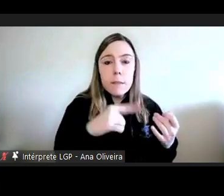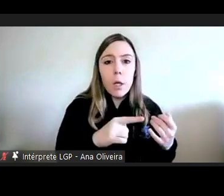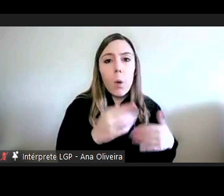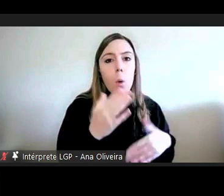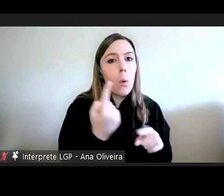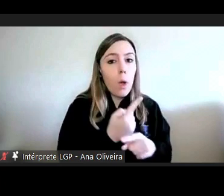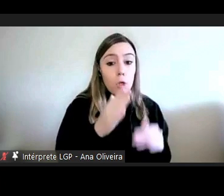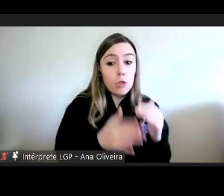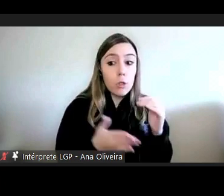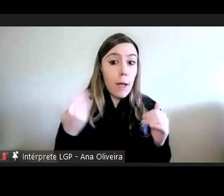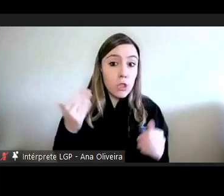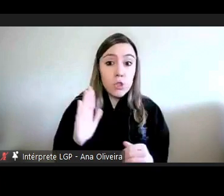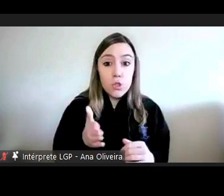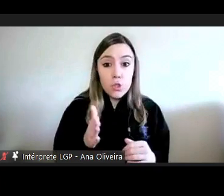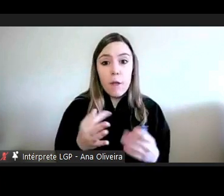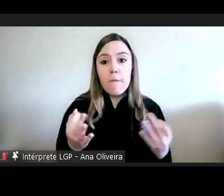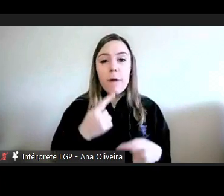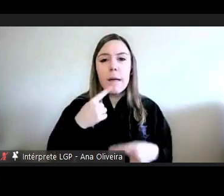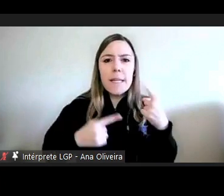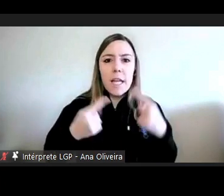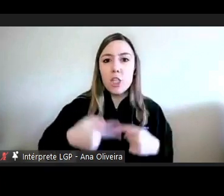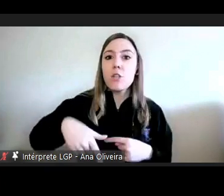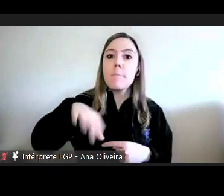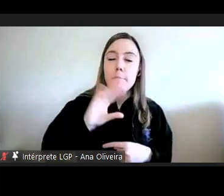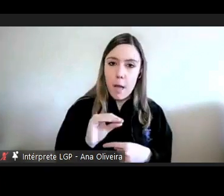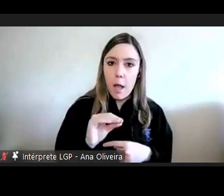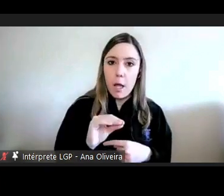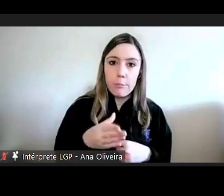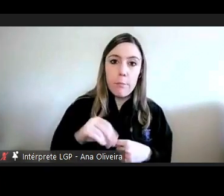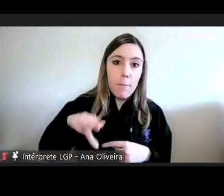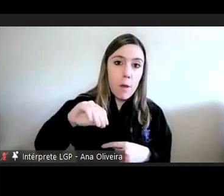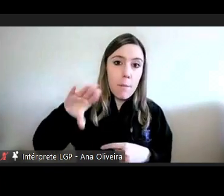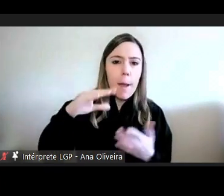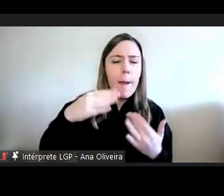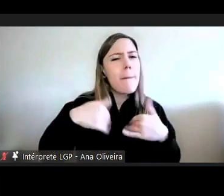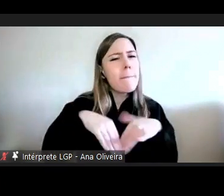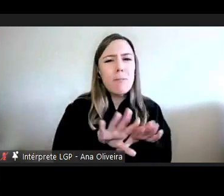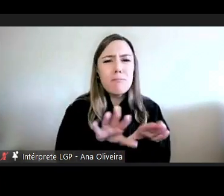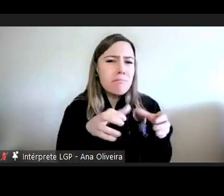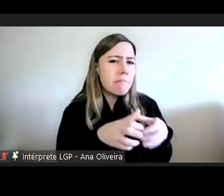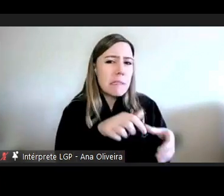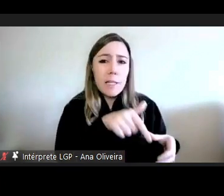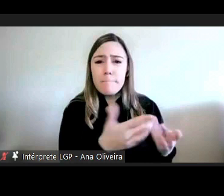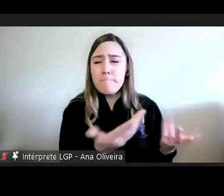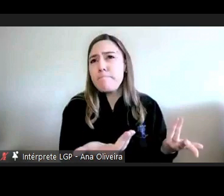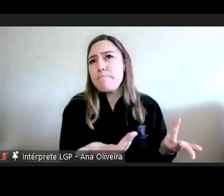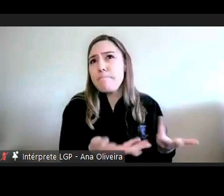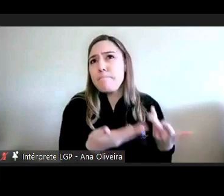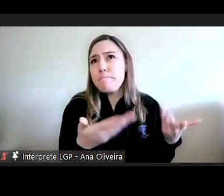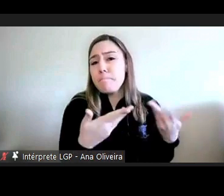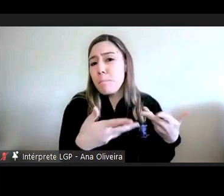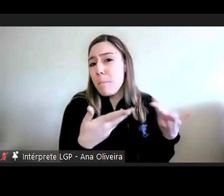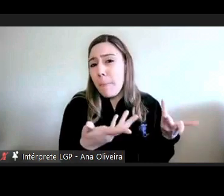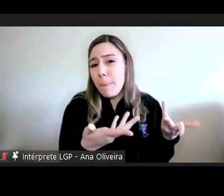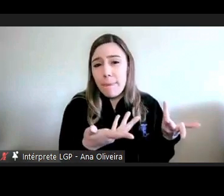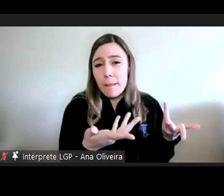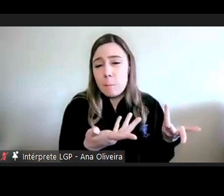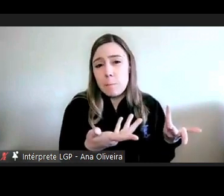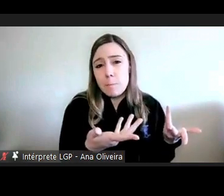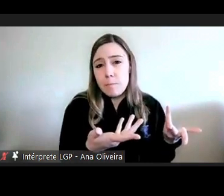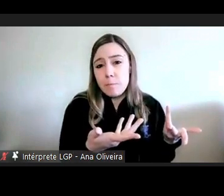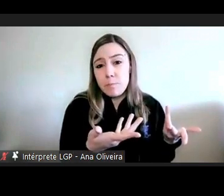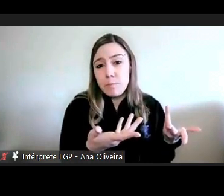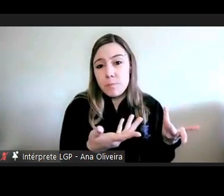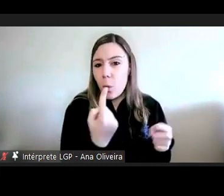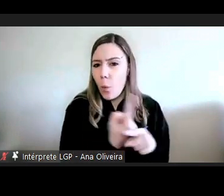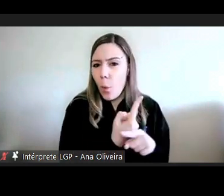e que geram mais queixas mas é uma amostragem um bocadinho se quiserem que tem